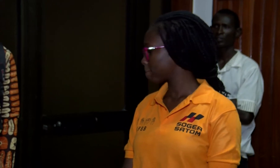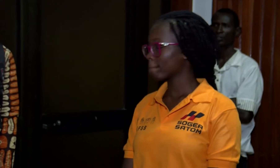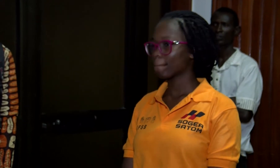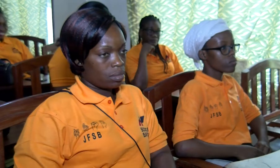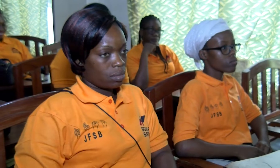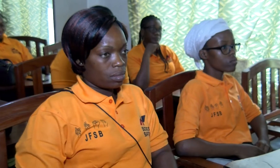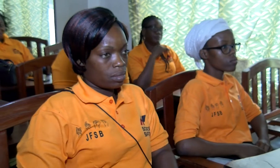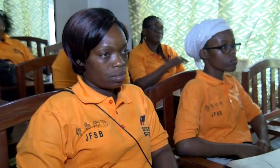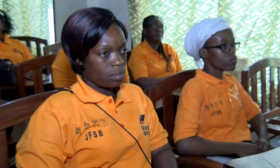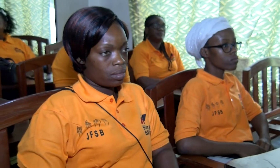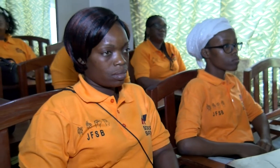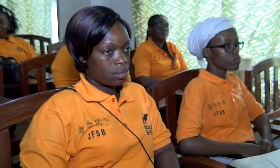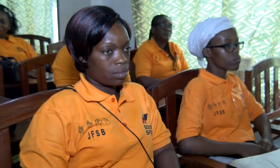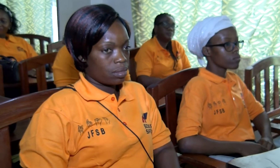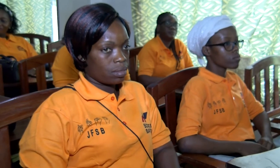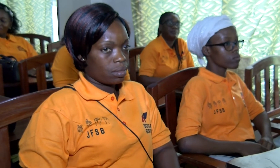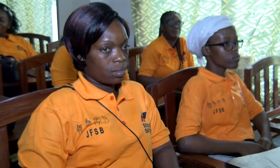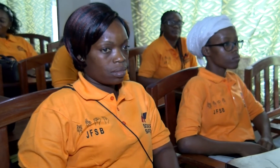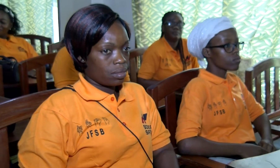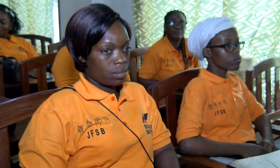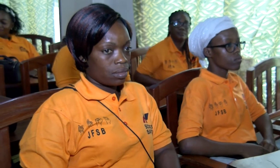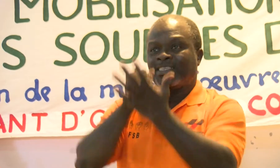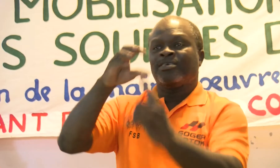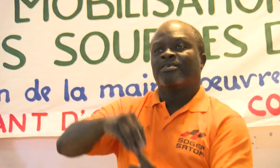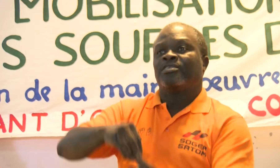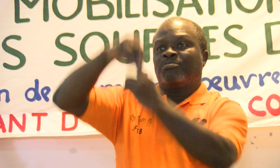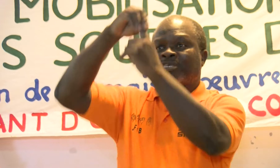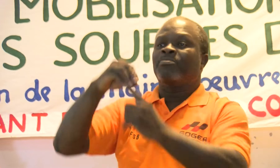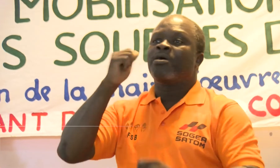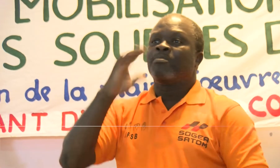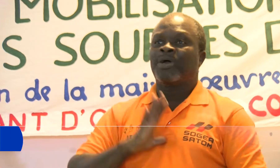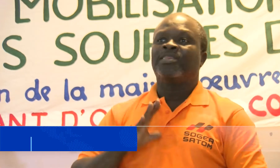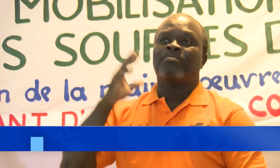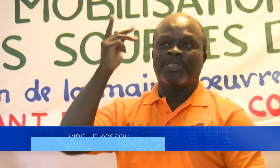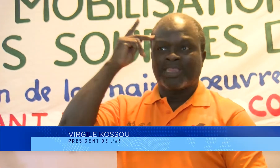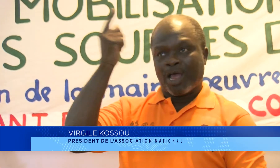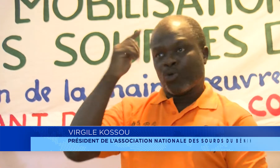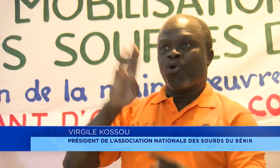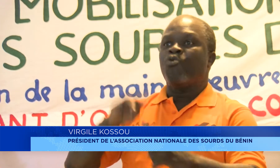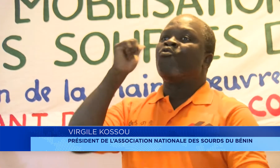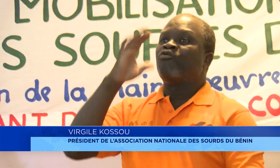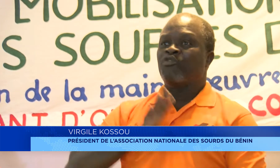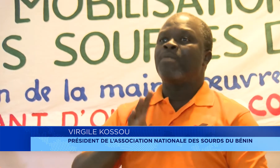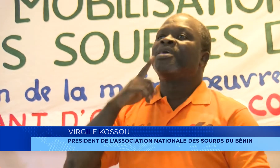Mais à travers cette manifestation, nous demandons l'autorité de venir en aide, spécialement